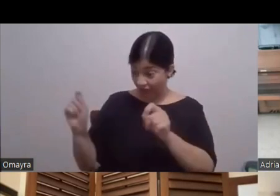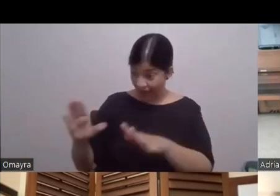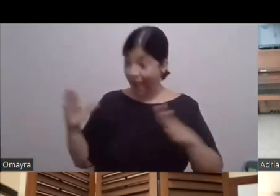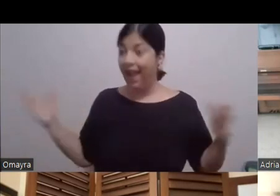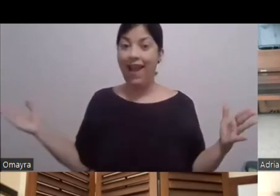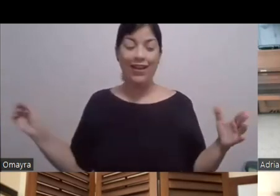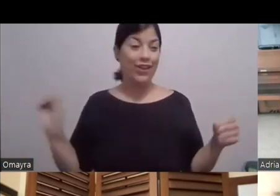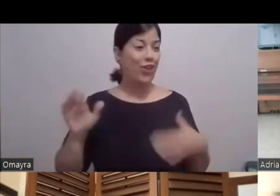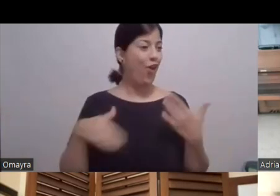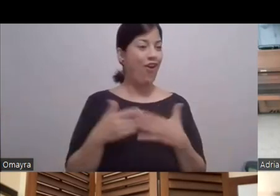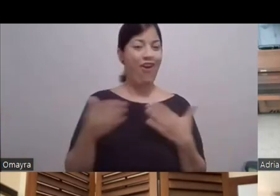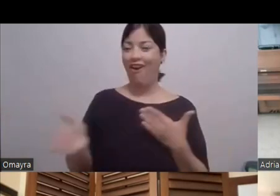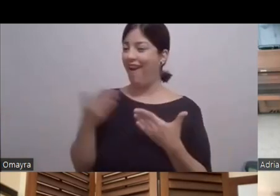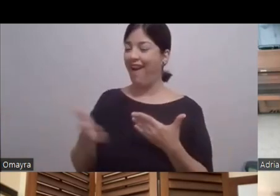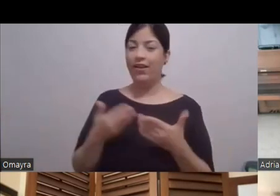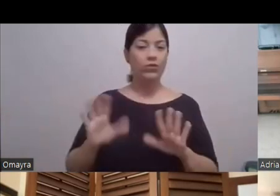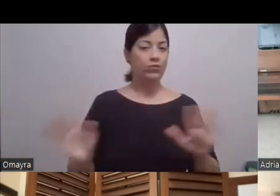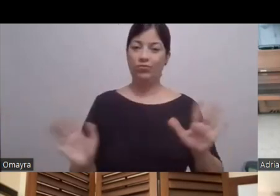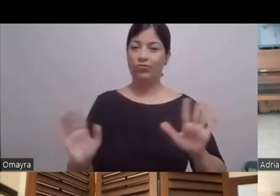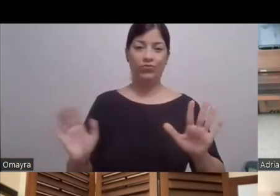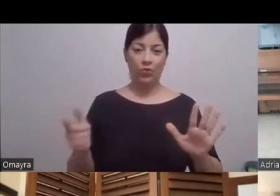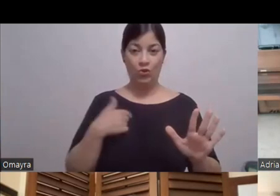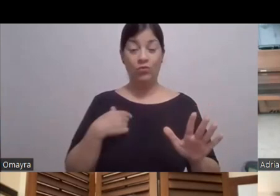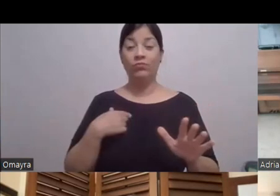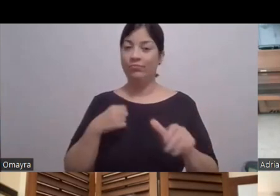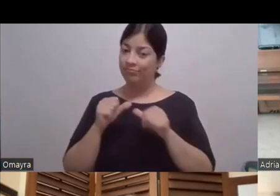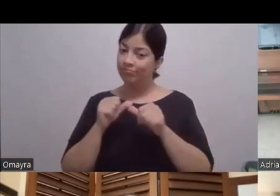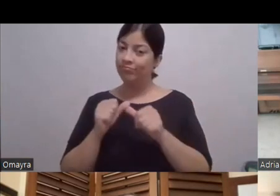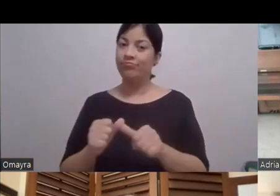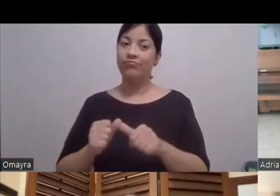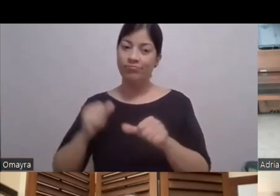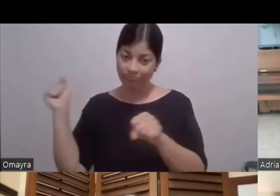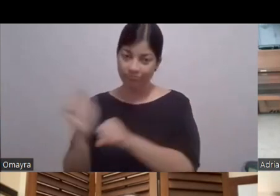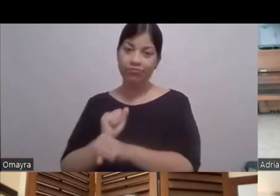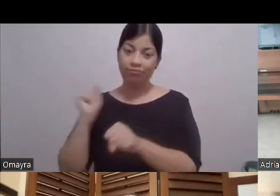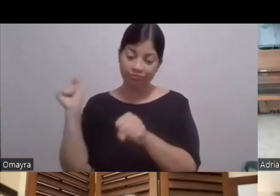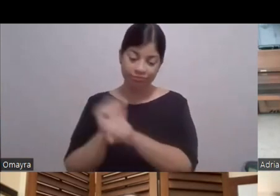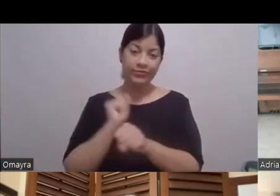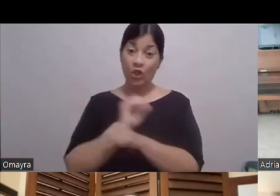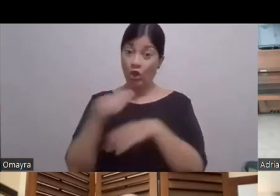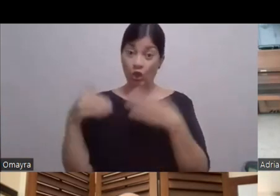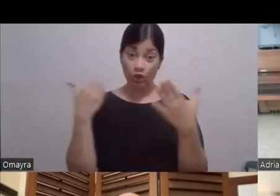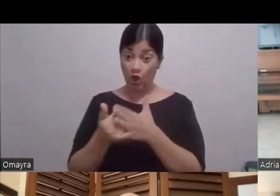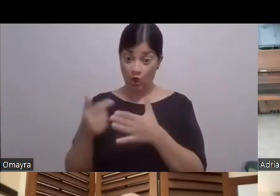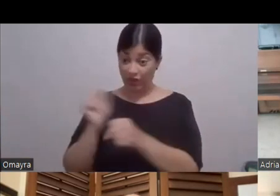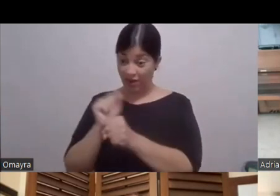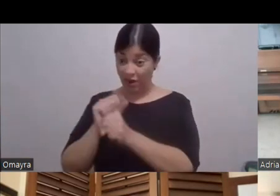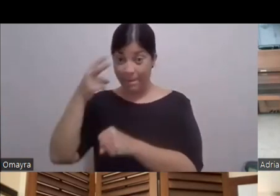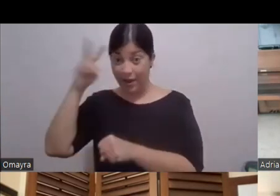Con el de Rosa No, yo seguí Después de ahí Todo lo que yo he hecho en México Yo lo castié O sea, yo castié Y callback